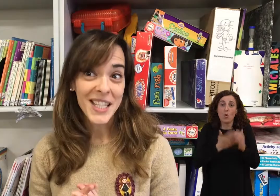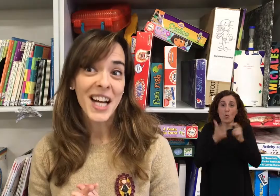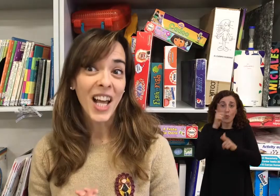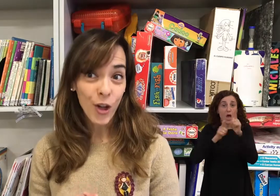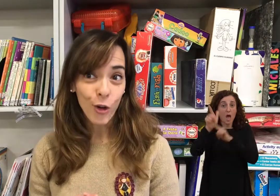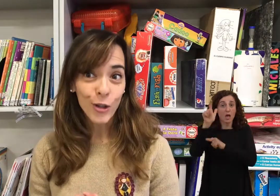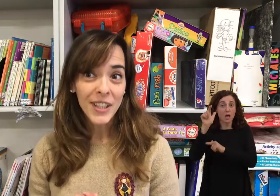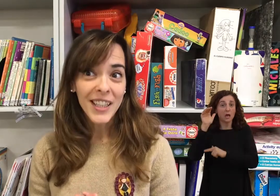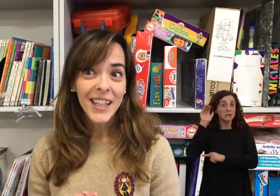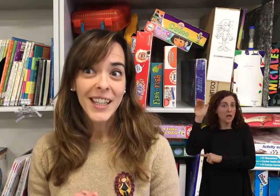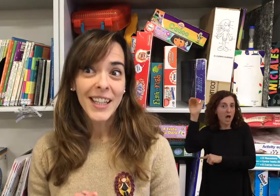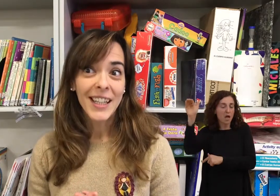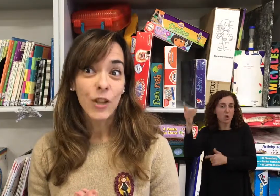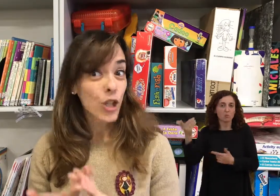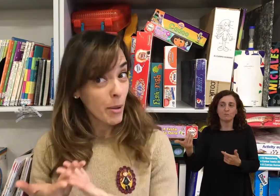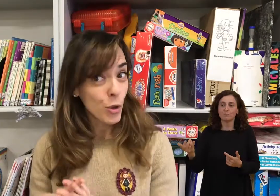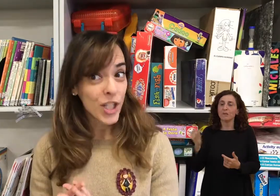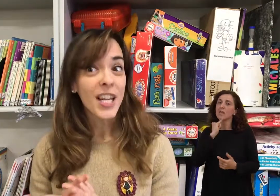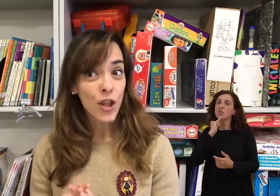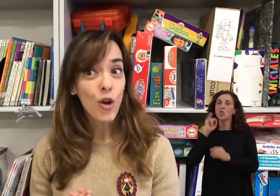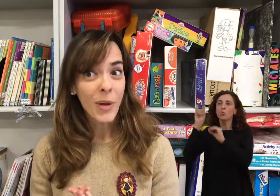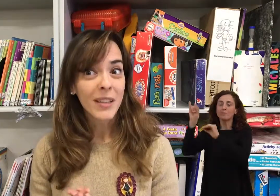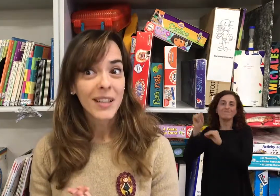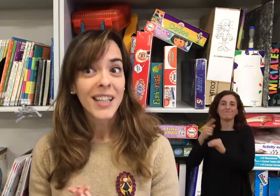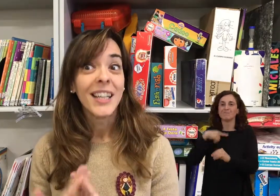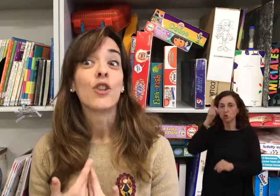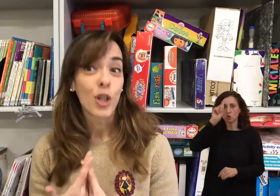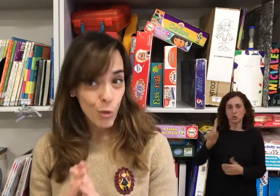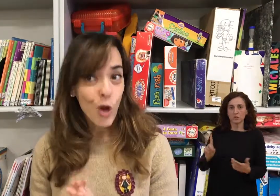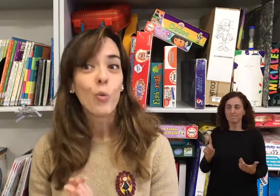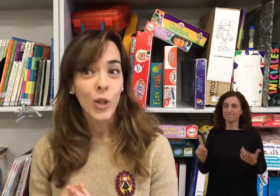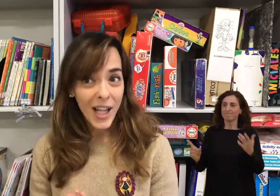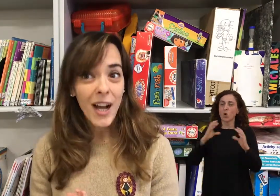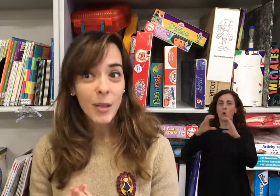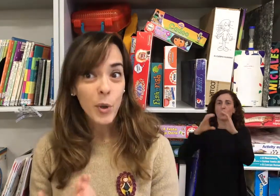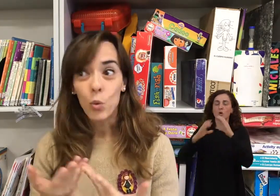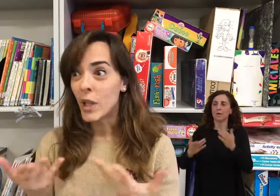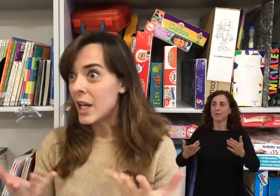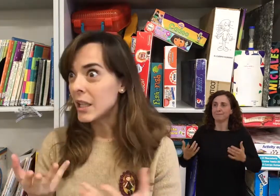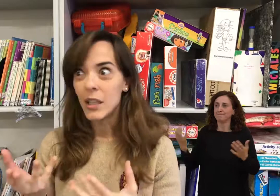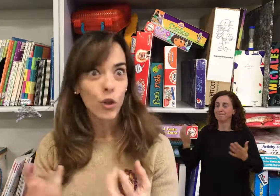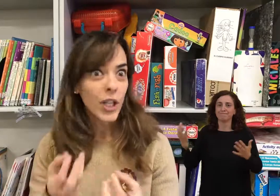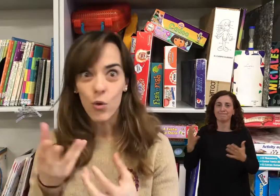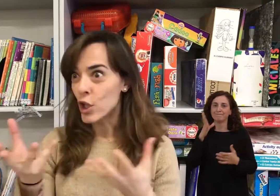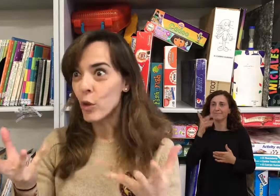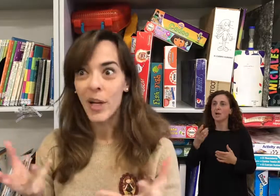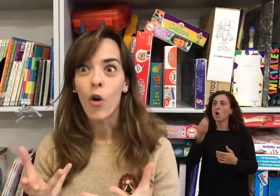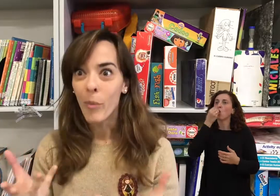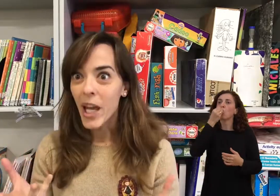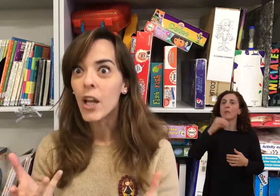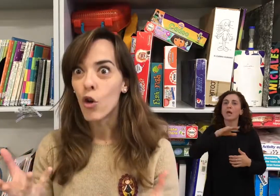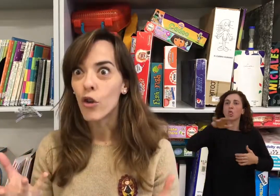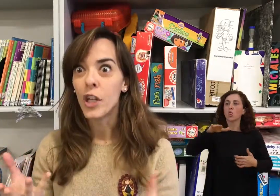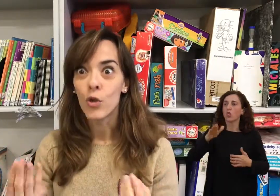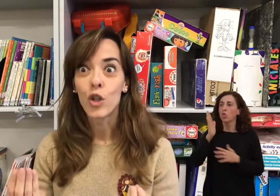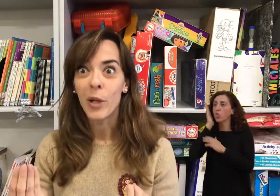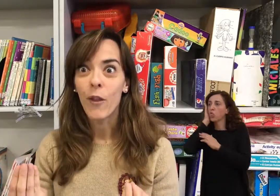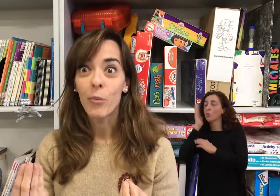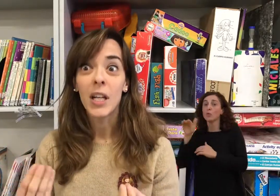extranjero no sabemos ese idioma y nos tenemos que comunicar, preguntar dónde hay un sitio para comer o dónde hay un sitio para dormir.